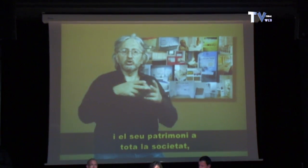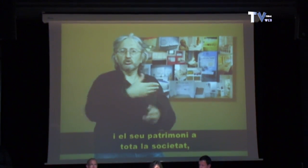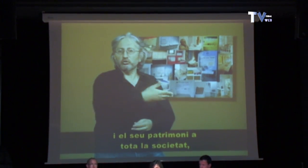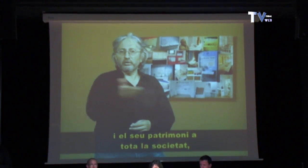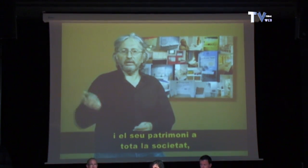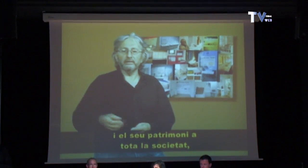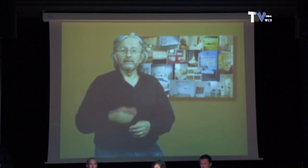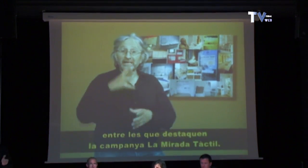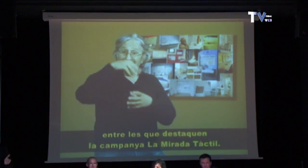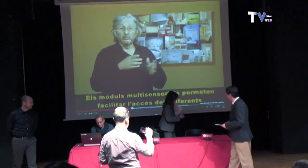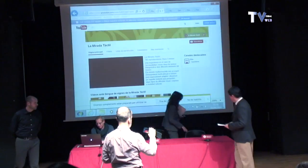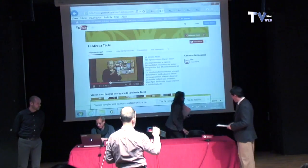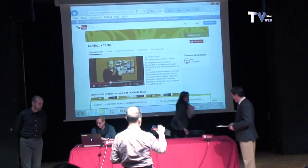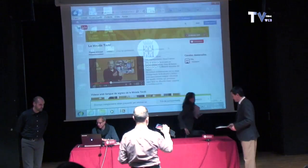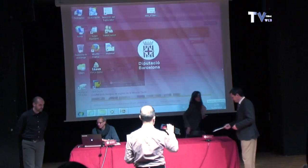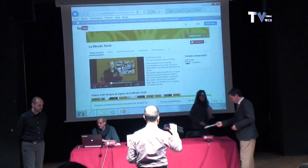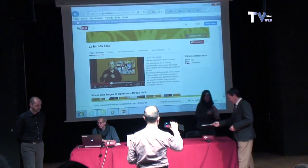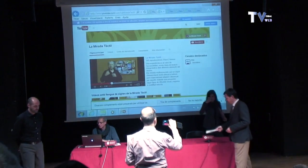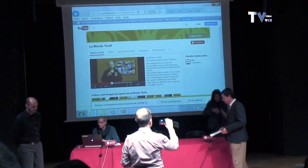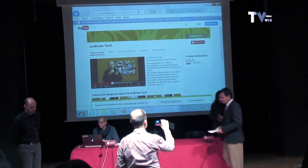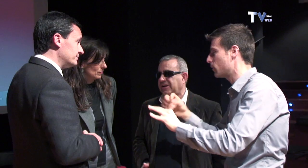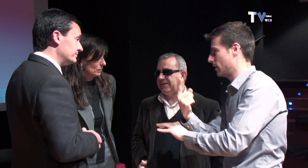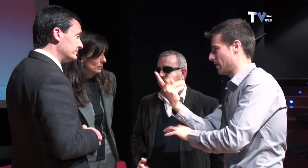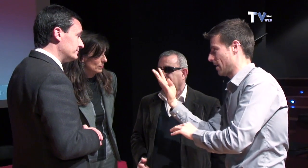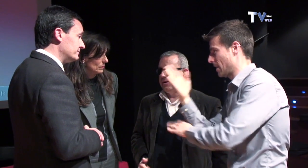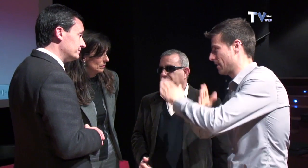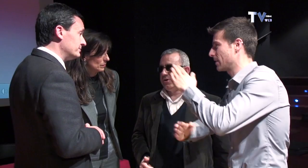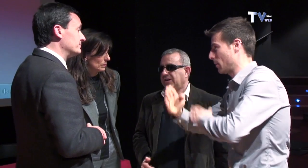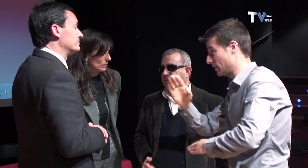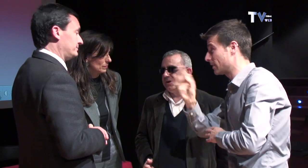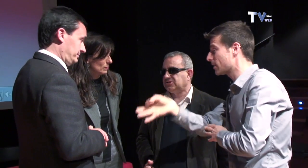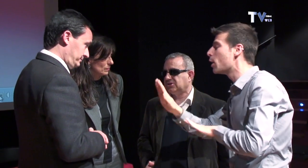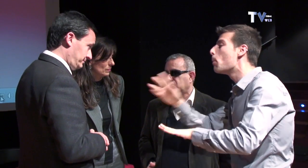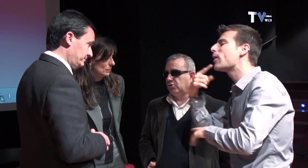No, doncs... Inici d'aquí. La veritat, però que hi ha temes que són.